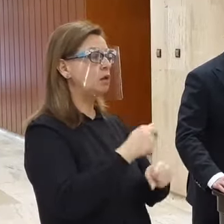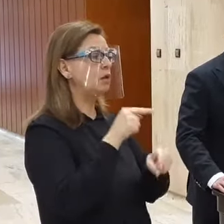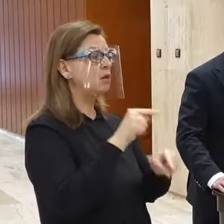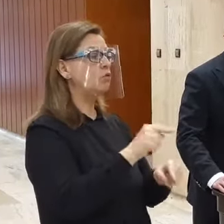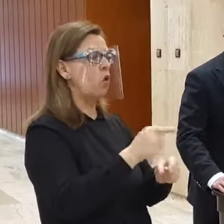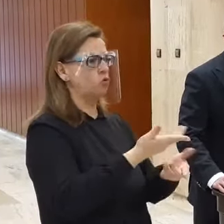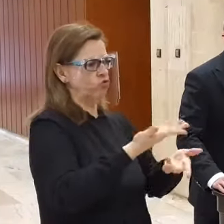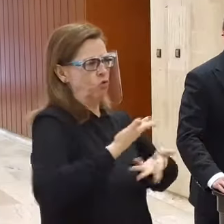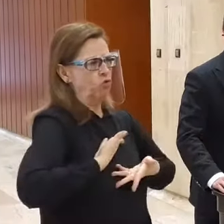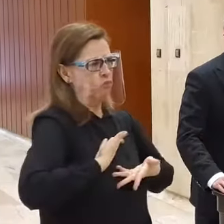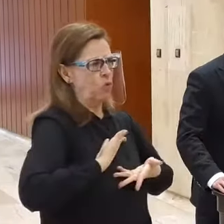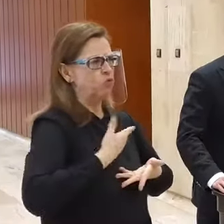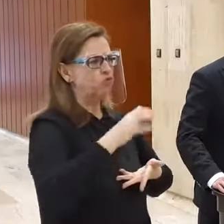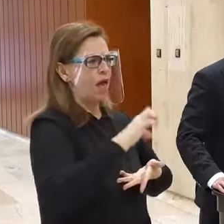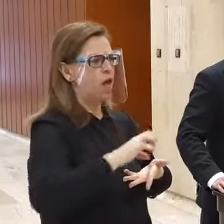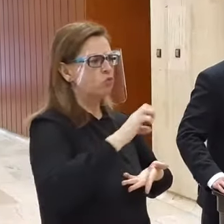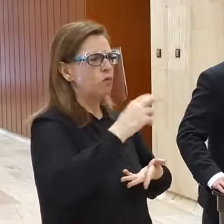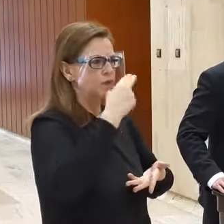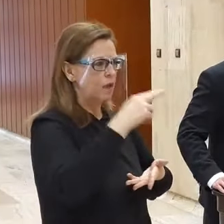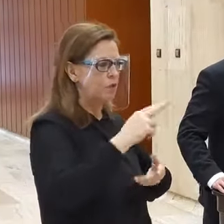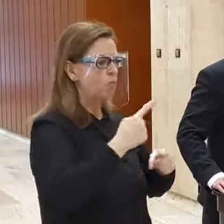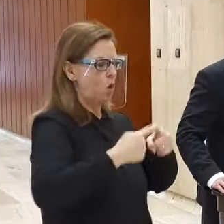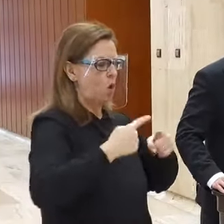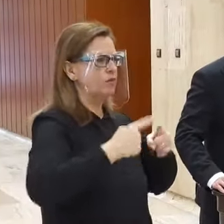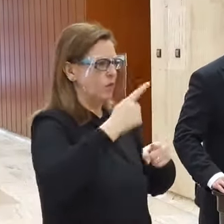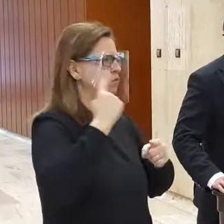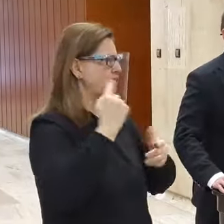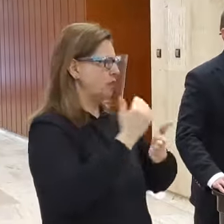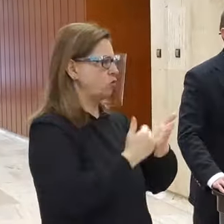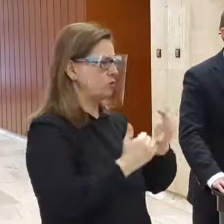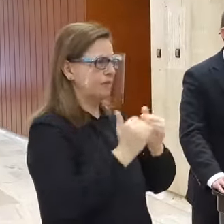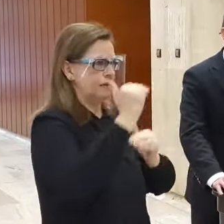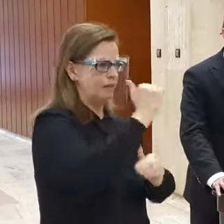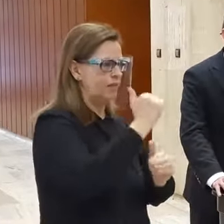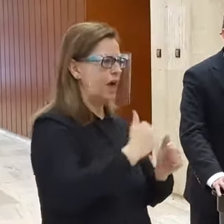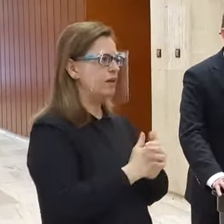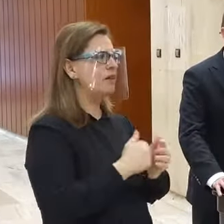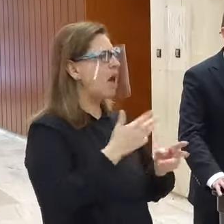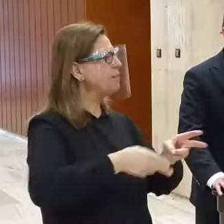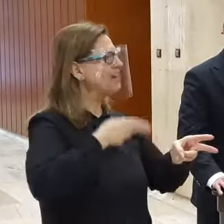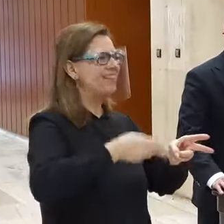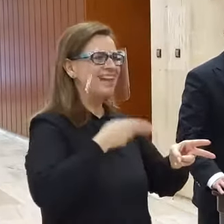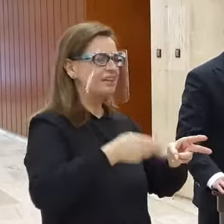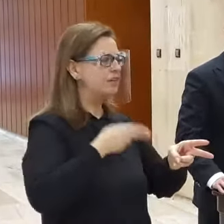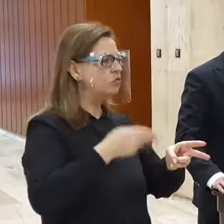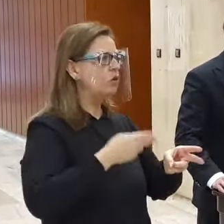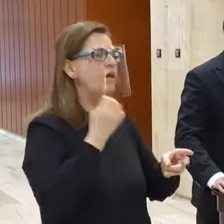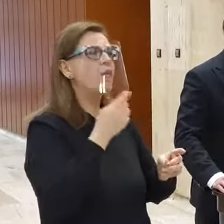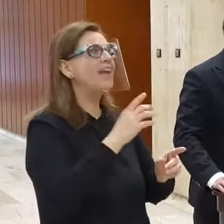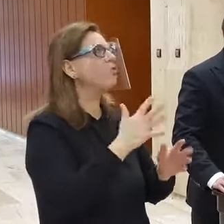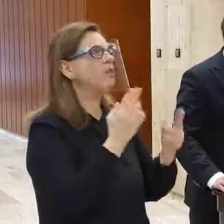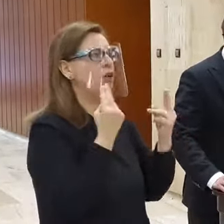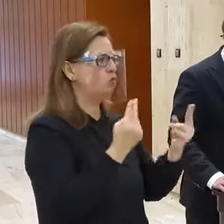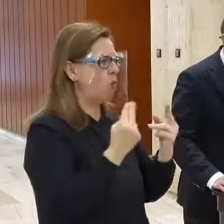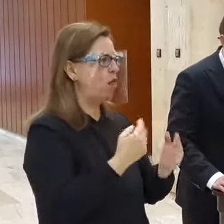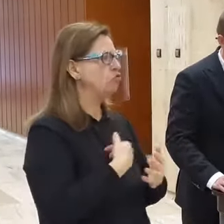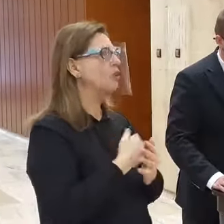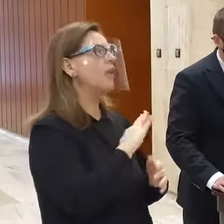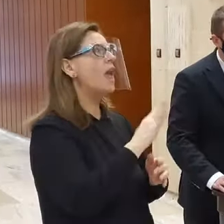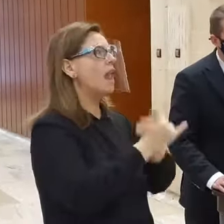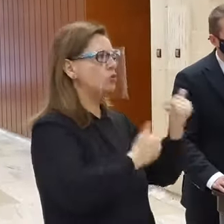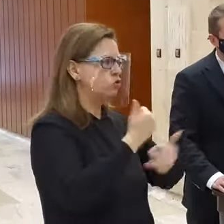odporúča Európska komisia, o ktorom sa čoskoro dozviete viacej, aby sa necestovalo, pokiaľ to naozaj nie je nevyhnutné. Čiže ja môžem len